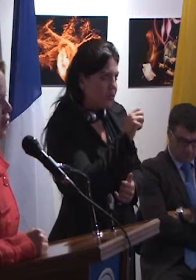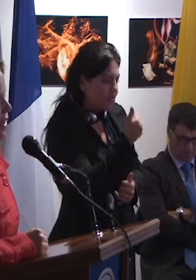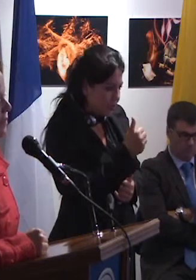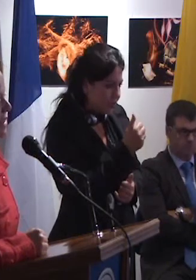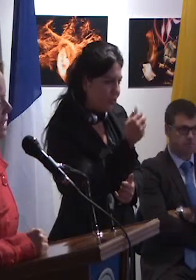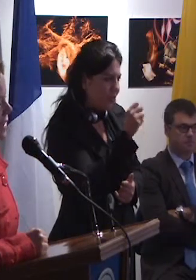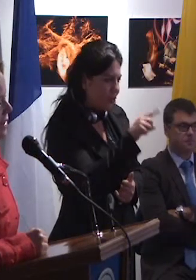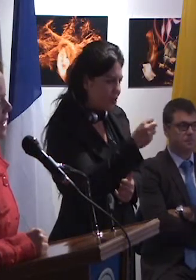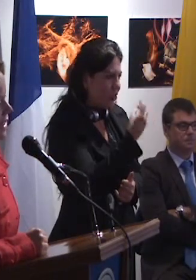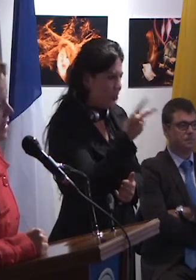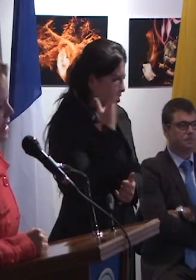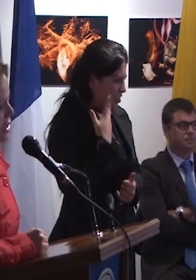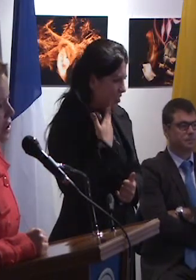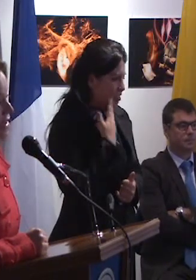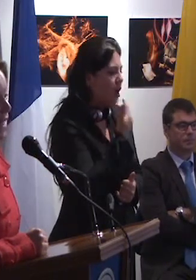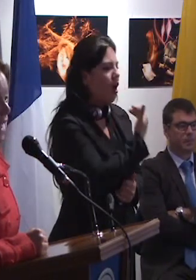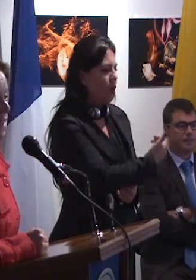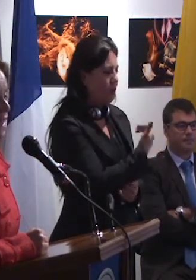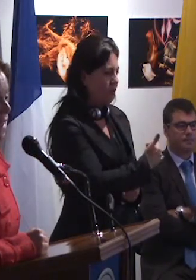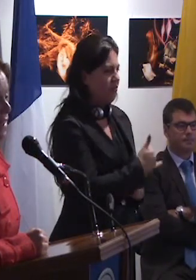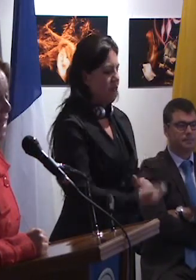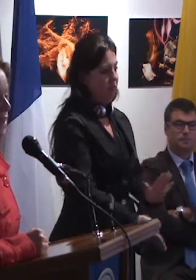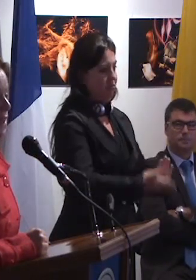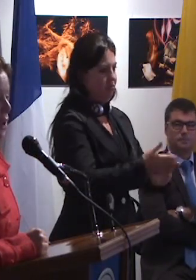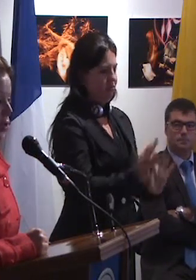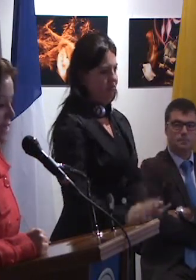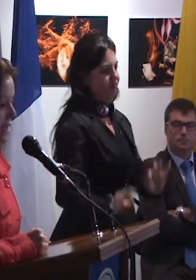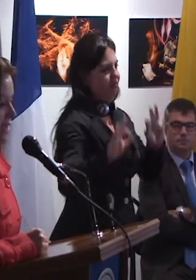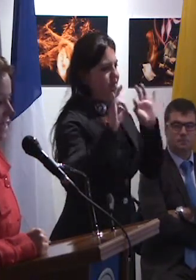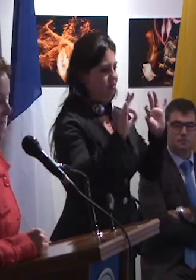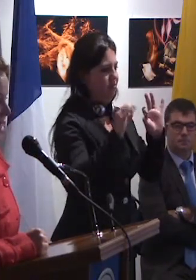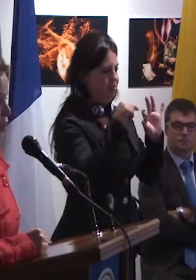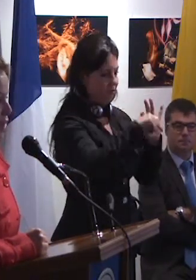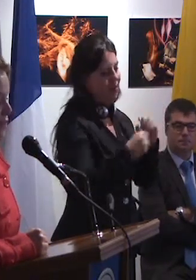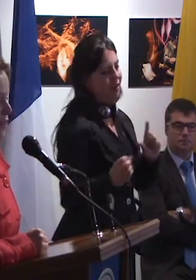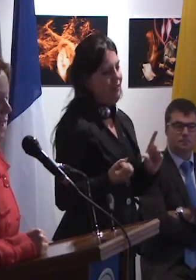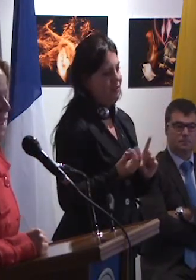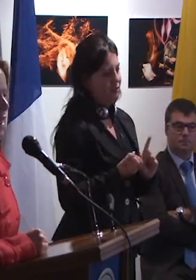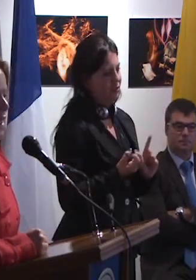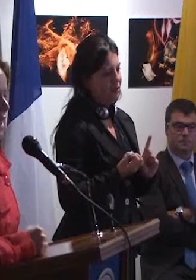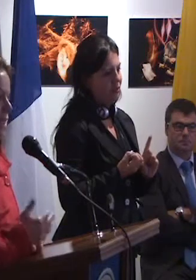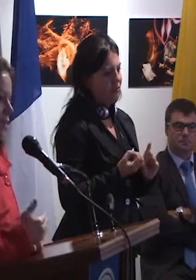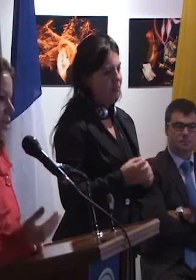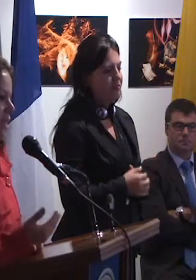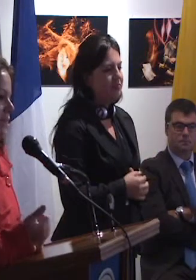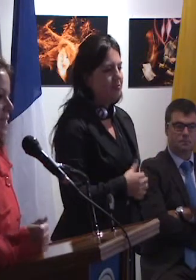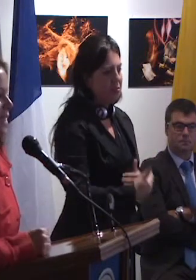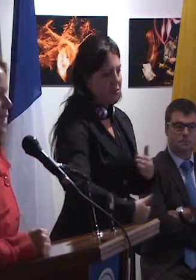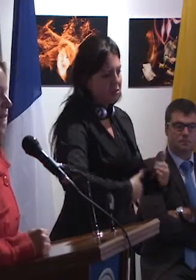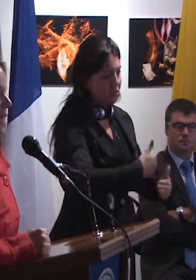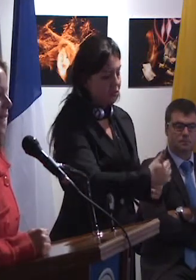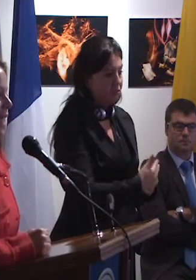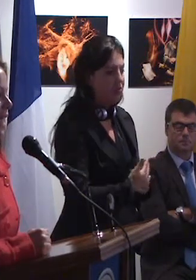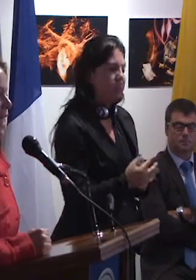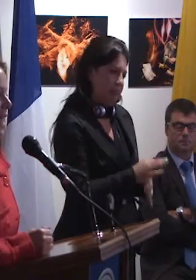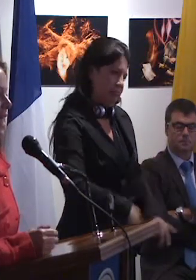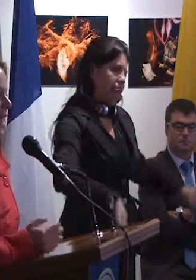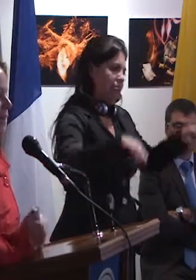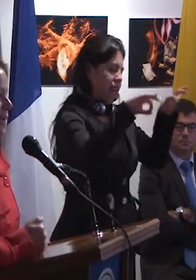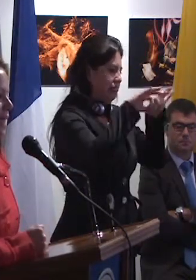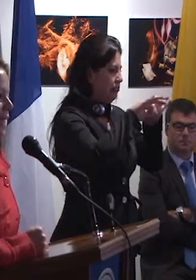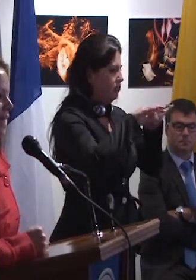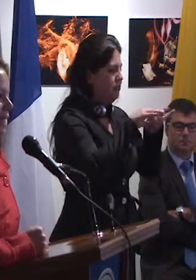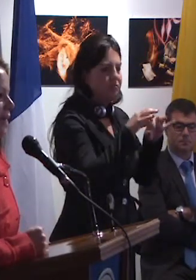encontramos en visita de acreditación de alta calidad de nuestra licenciatura. Es importante precisar que